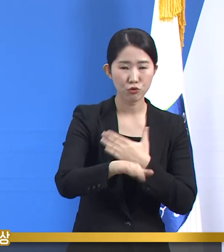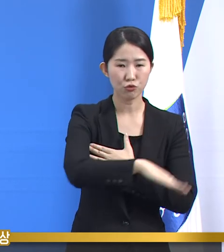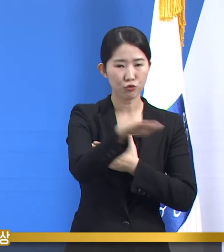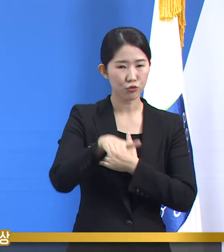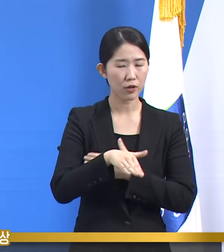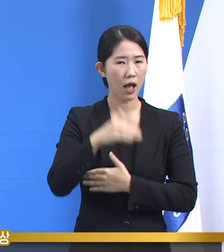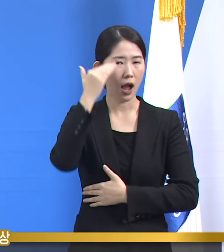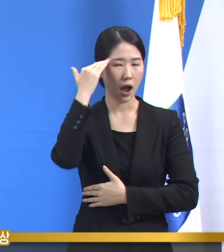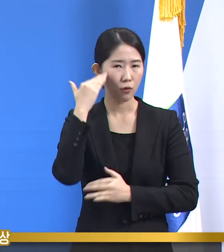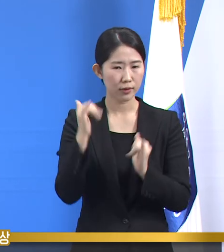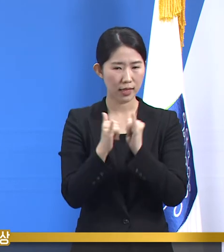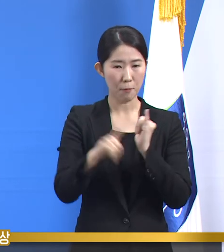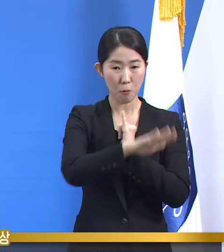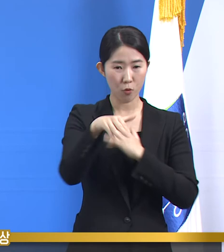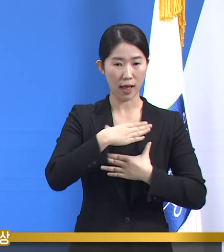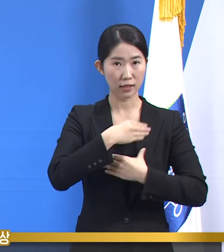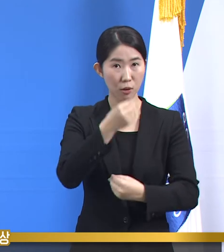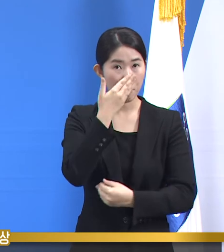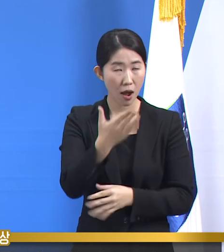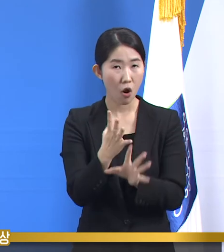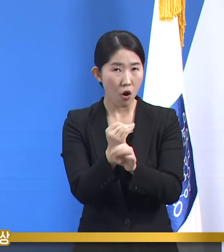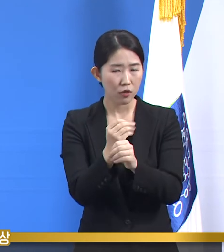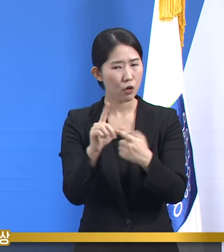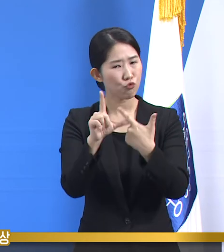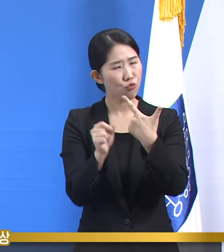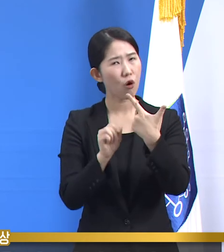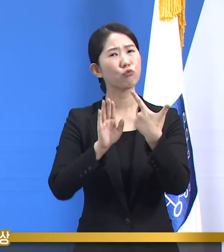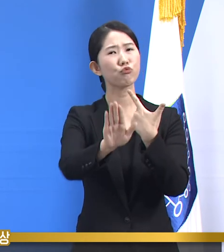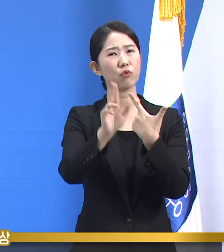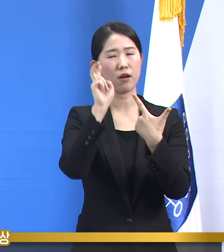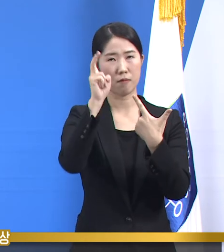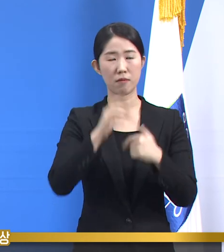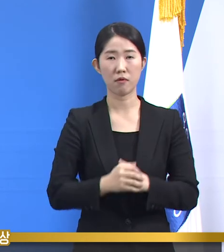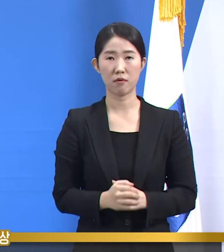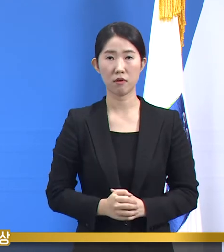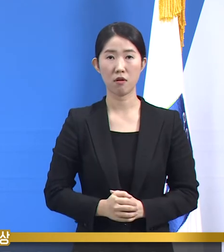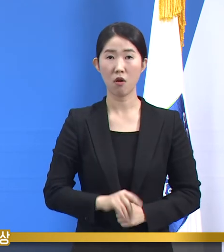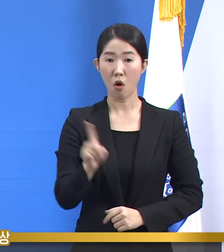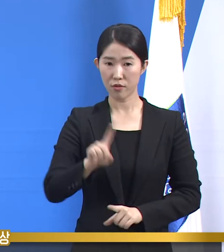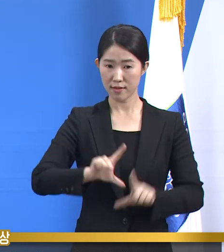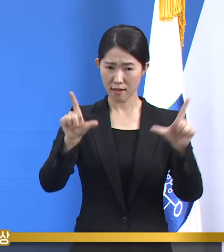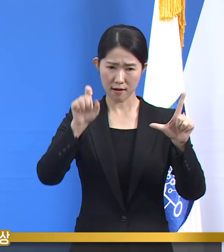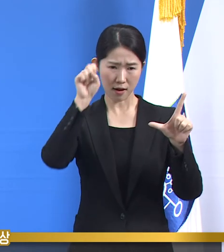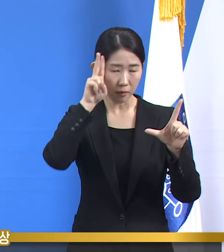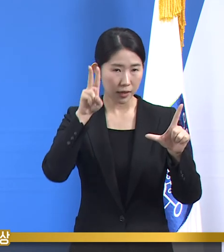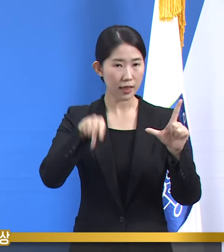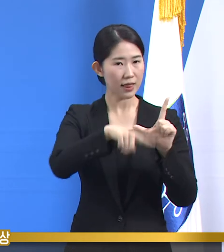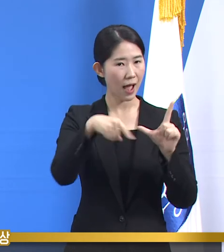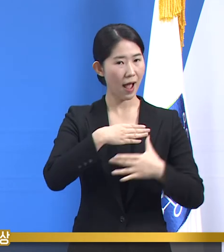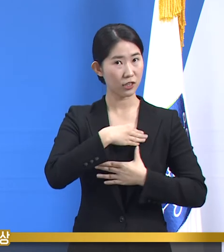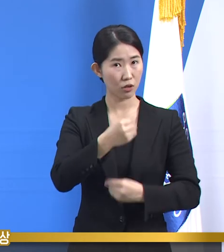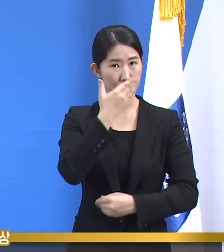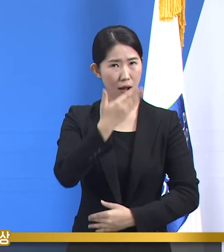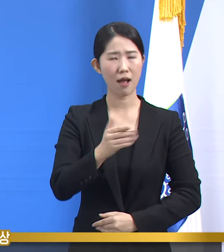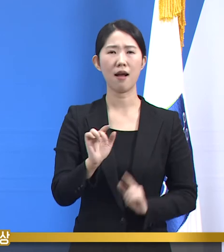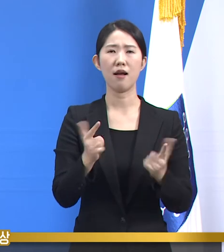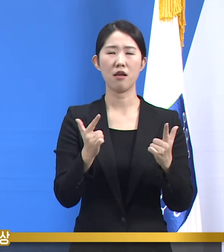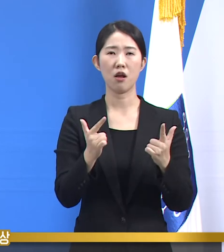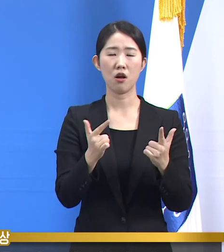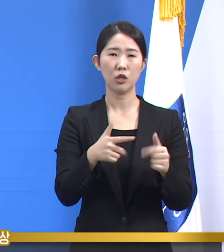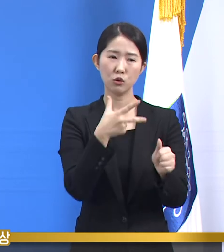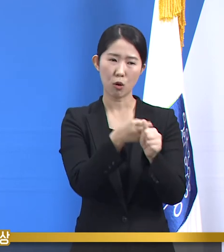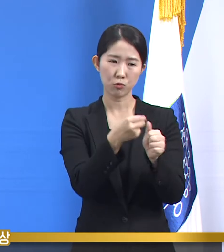것 같습니다. 역시 어느 날짜에 갑자기 질적으로 변환되는 것은 아니고 접종률에 따라서